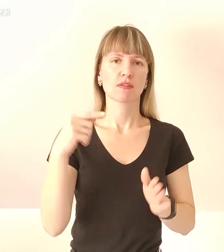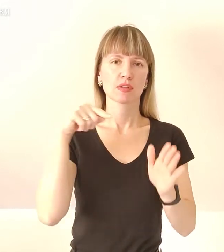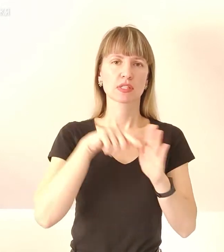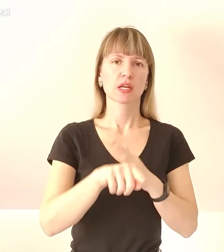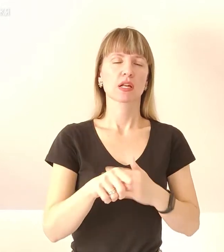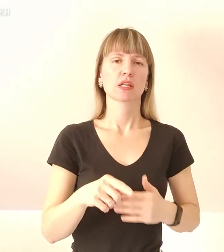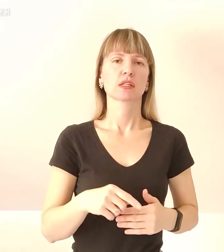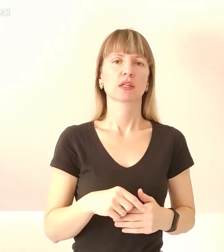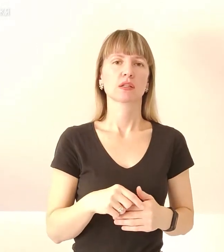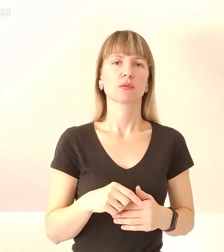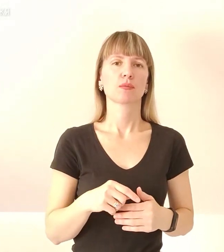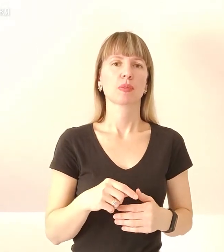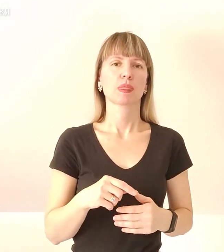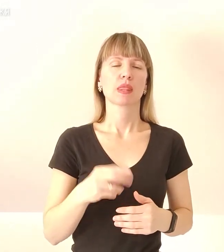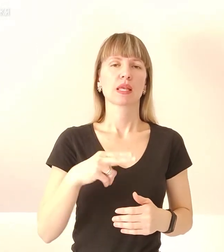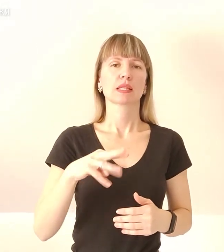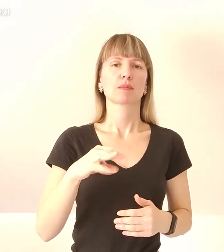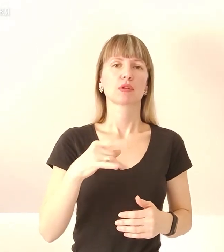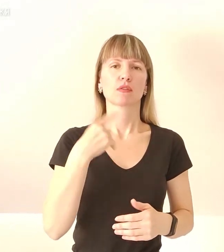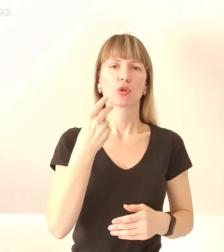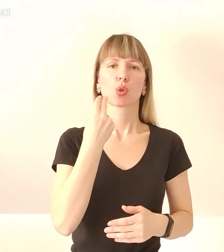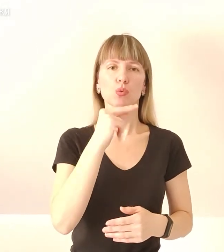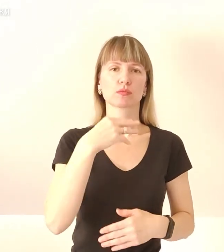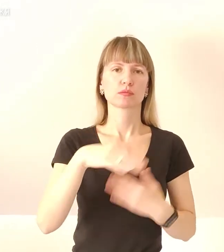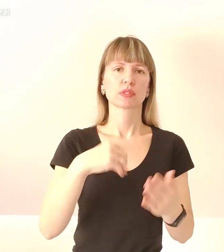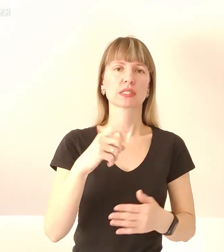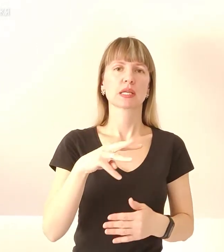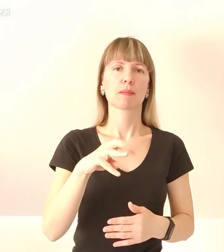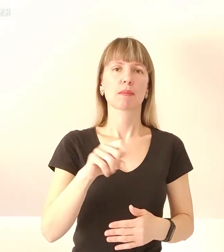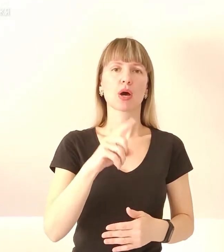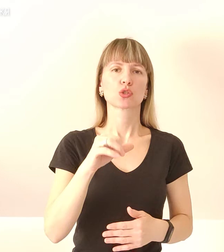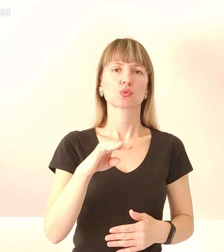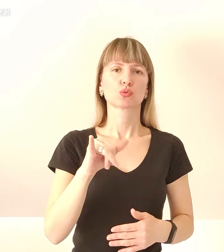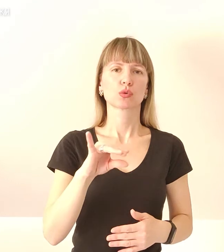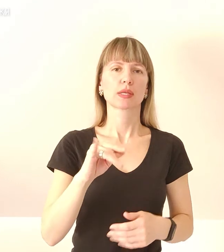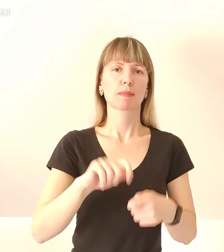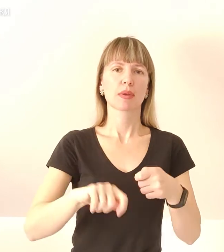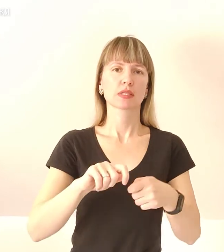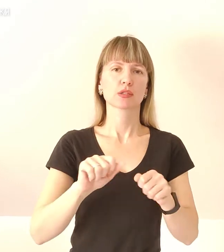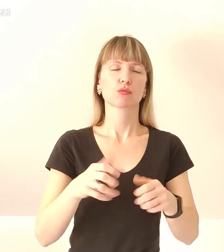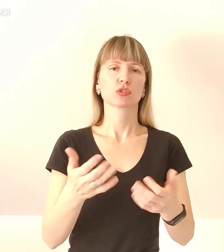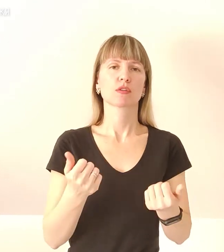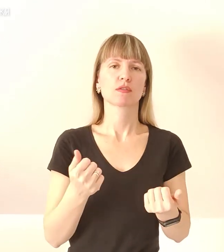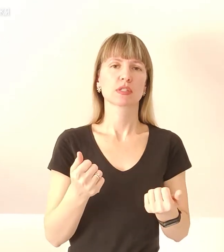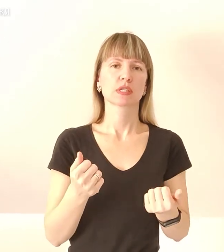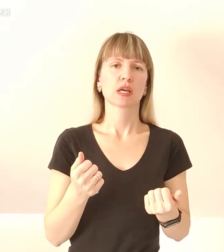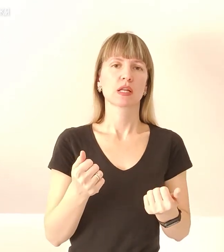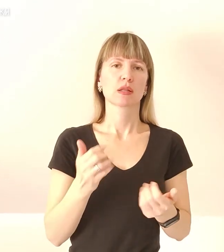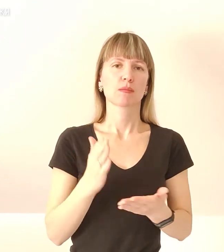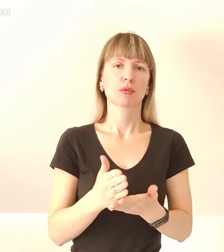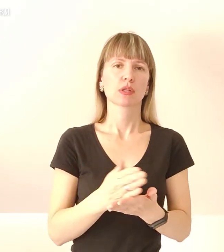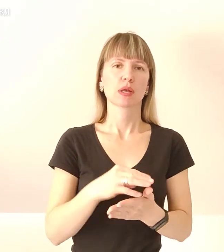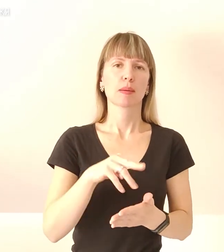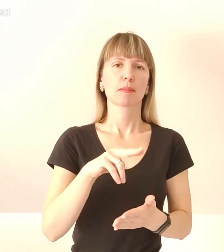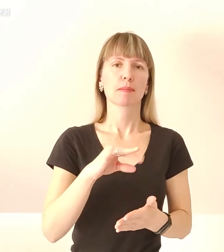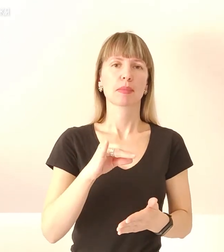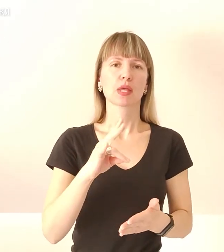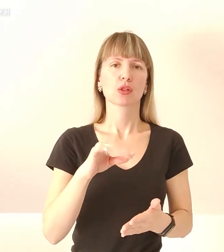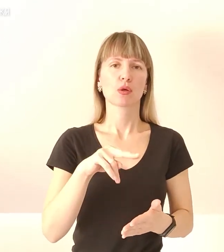Дмитро каже, найкраще уготовляти смузі з мазуту та бензину, але можна із ацепону і подрібненого пінопласту. Часу на це треба